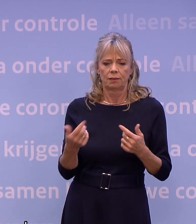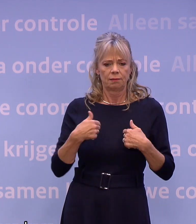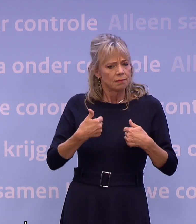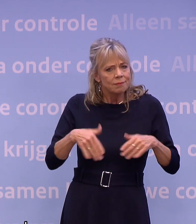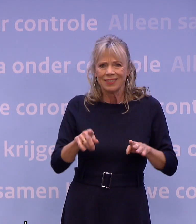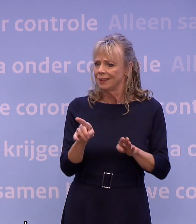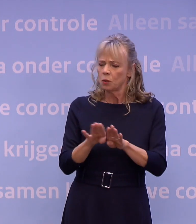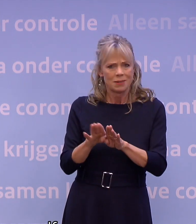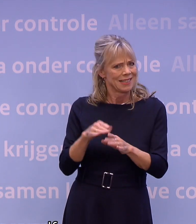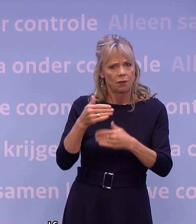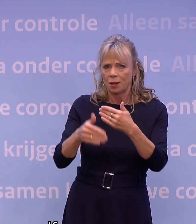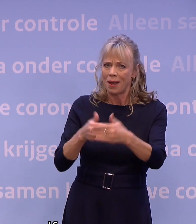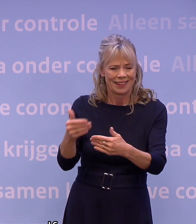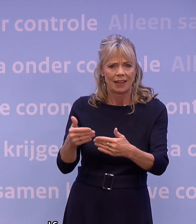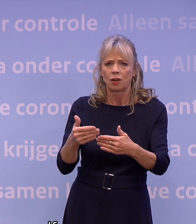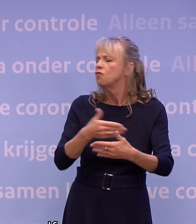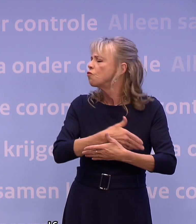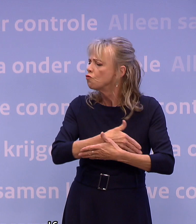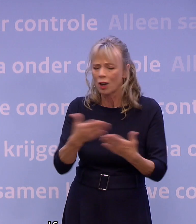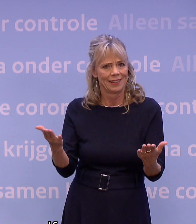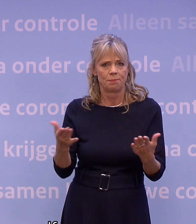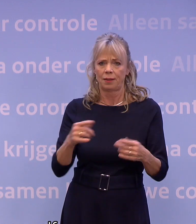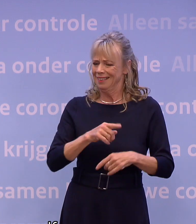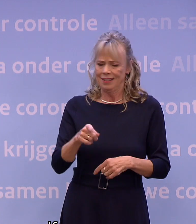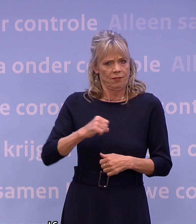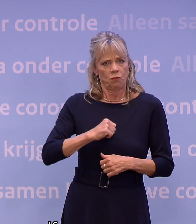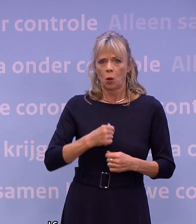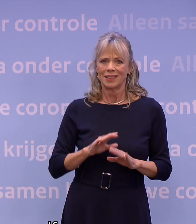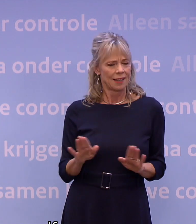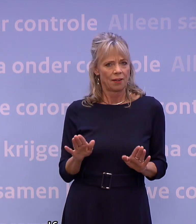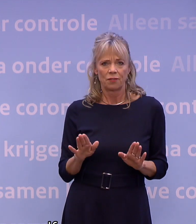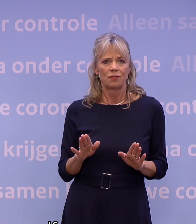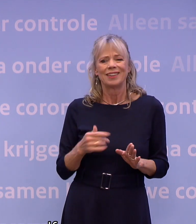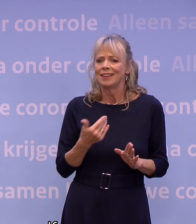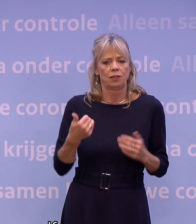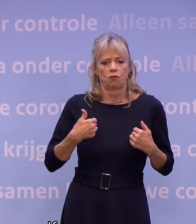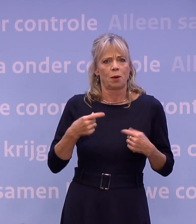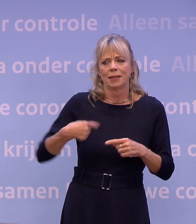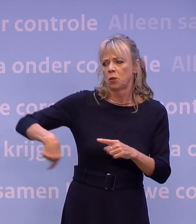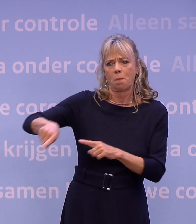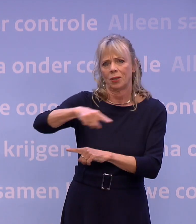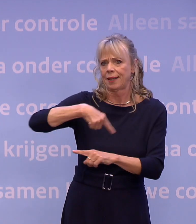dezelfde manier. Voor niemand, niet voor onszelf en niet voor de mensen om ons heen.